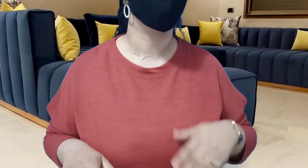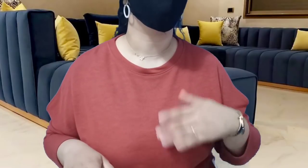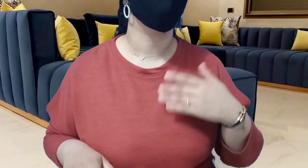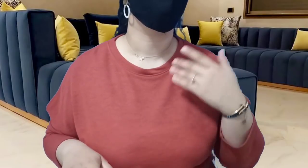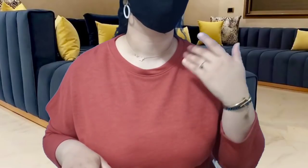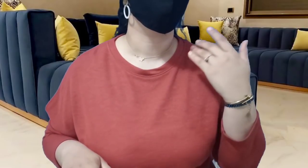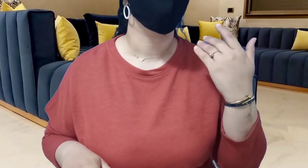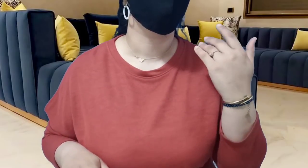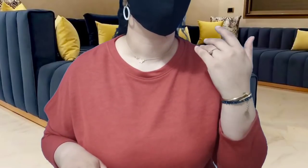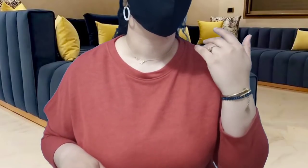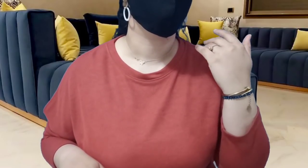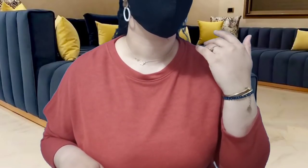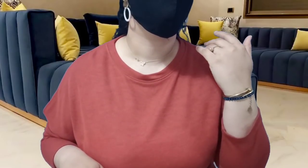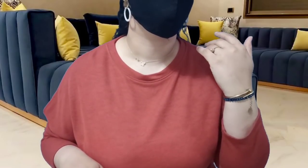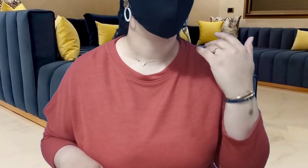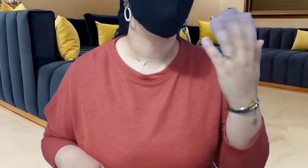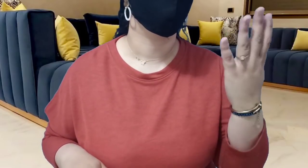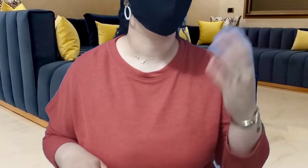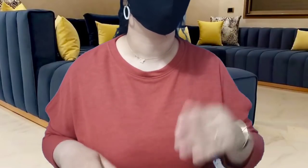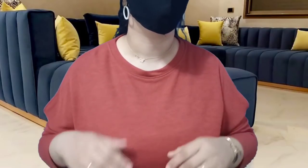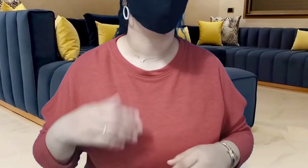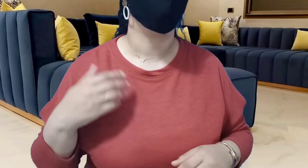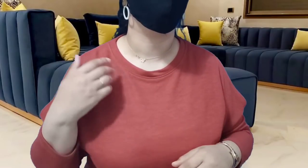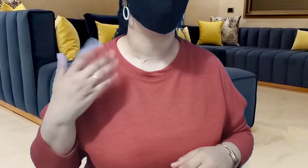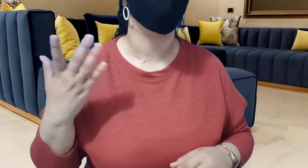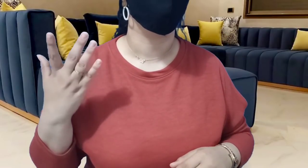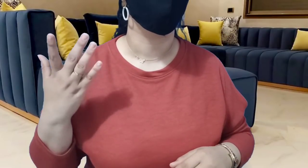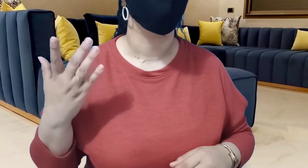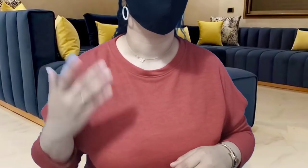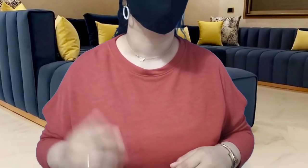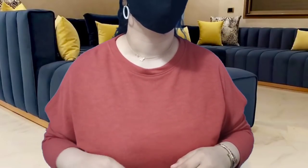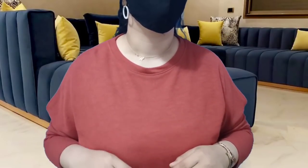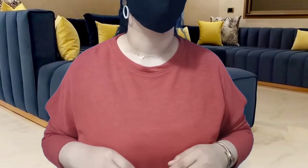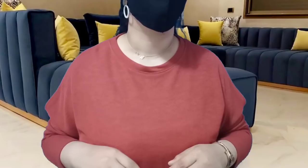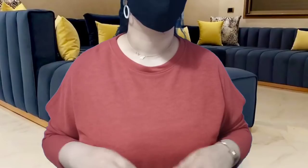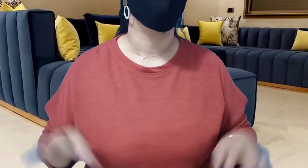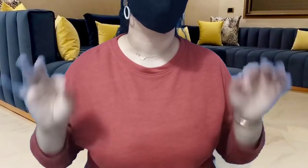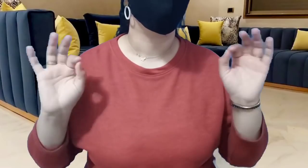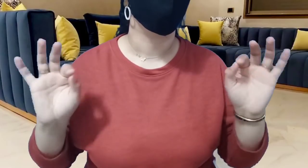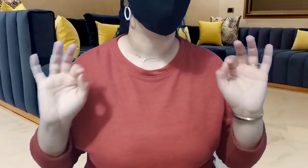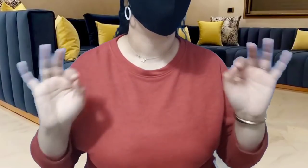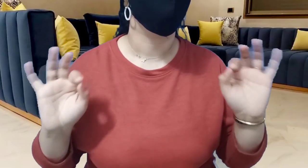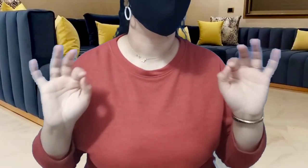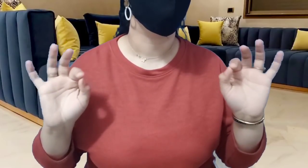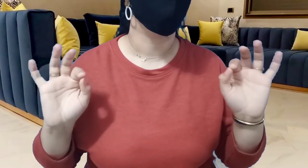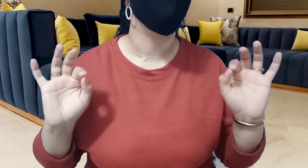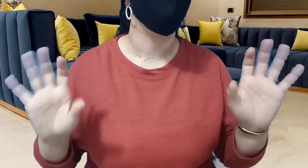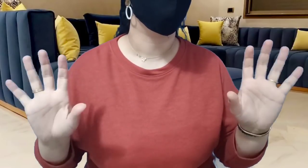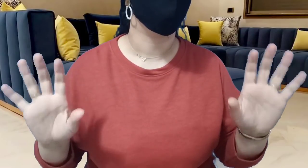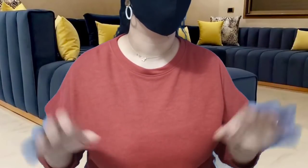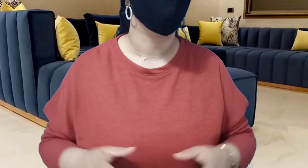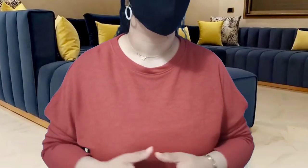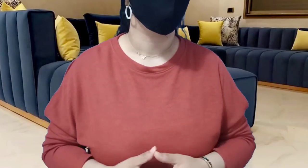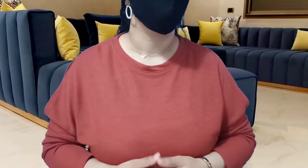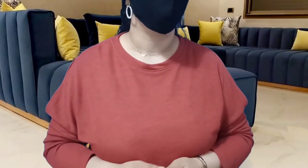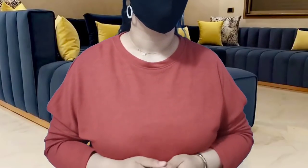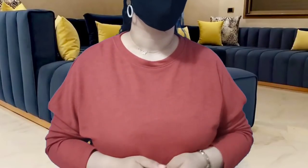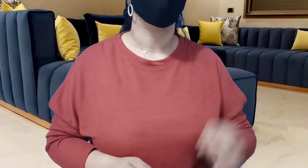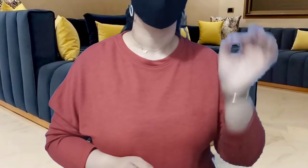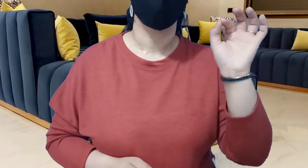تخسرهم غير في الدوايات وعلى الأطيبة وهانا انت هانا انت راه دنوب ديك